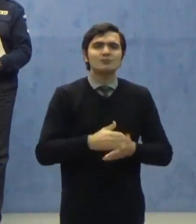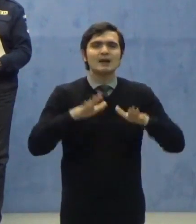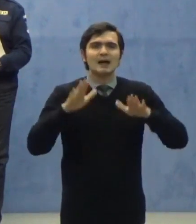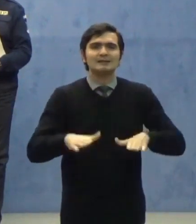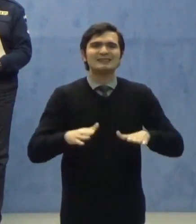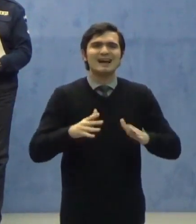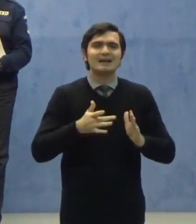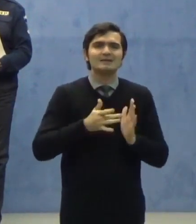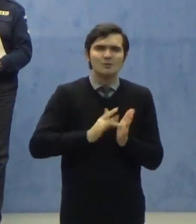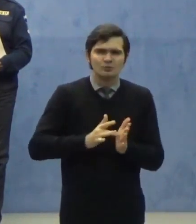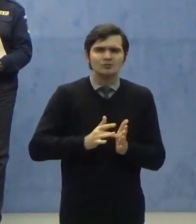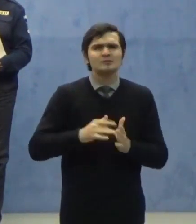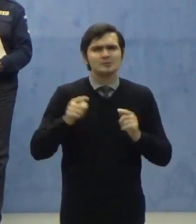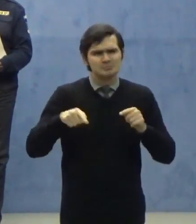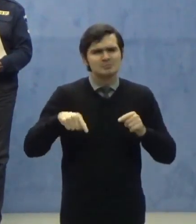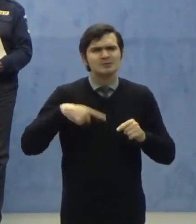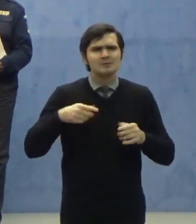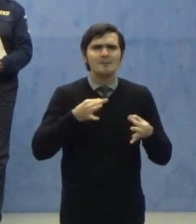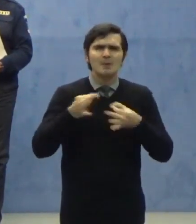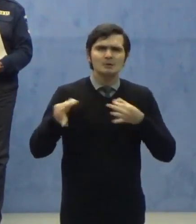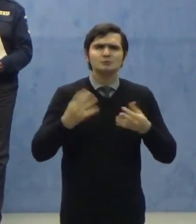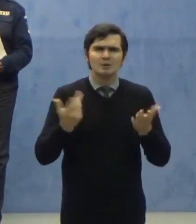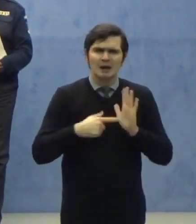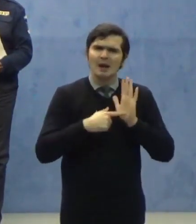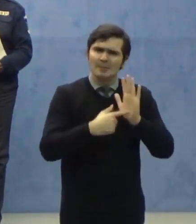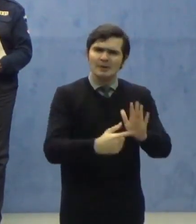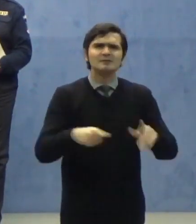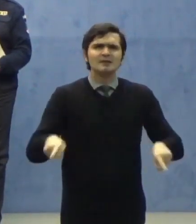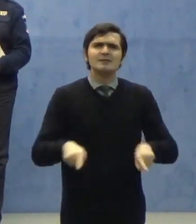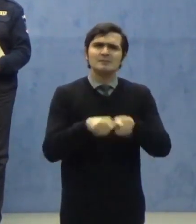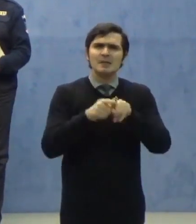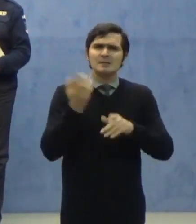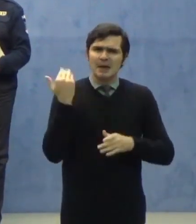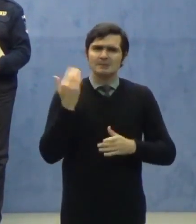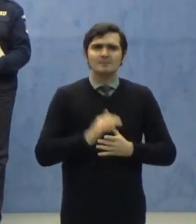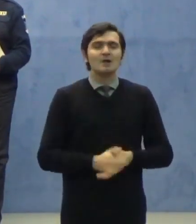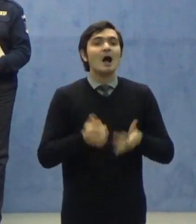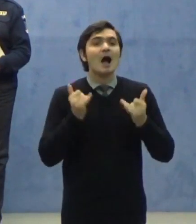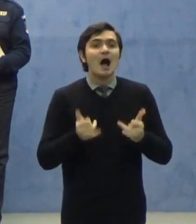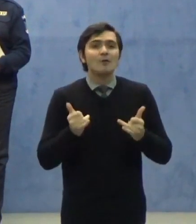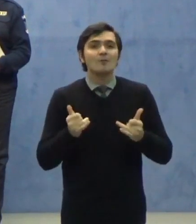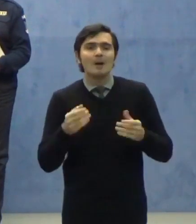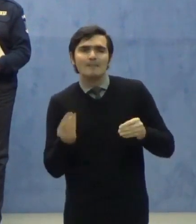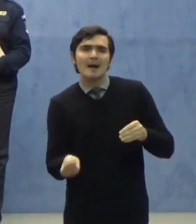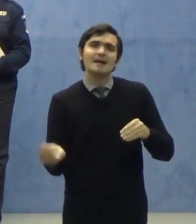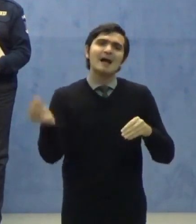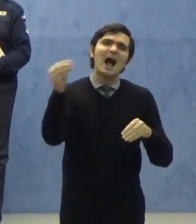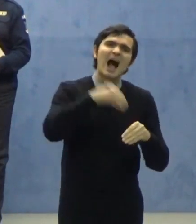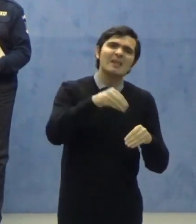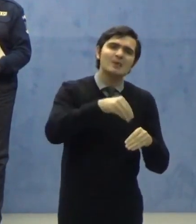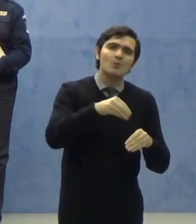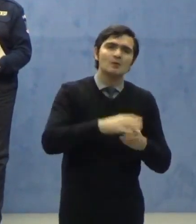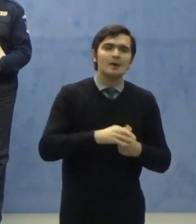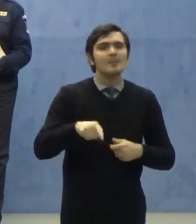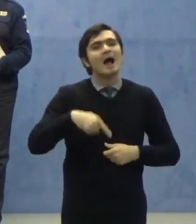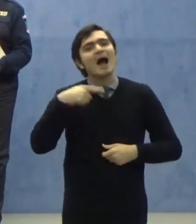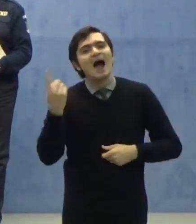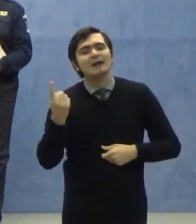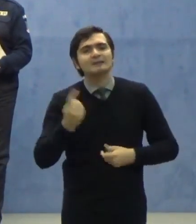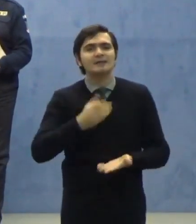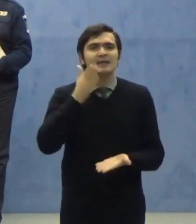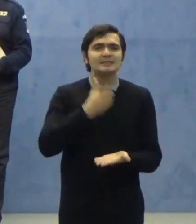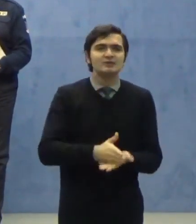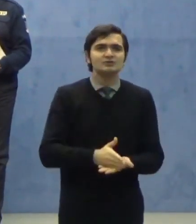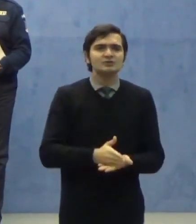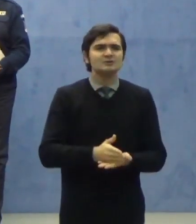sunt cele pe care le-am prezentat imediat. Acum se adaugă un alt set de decizii